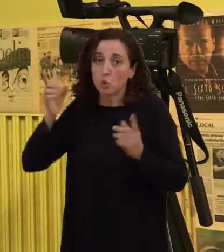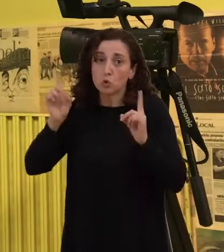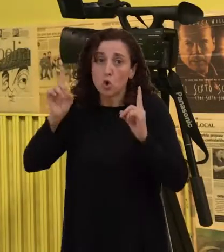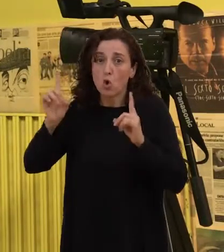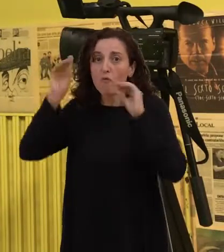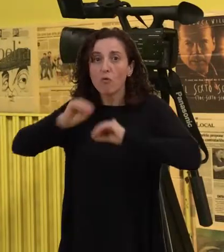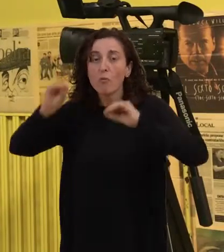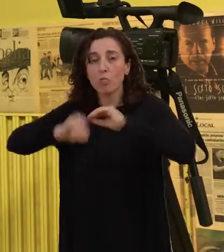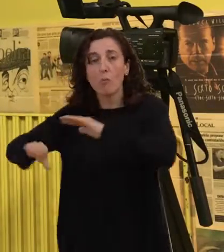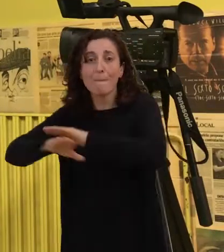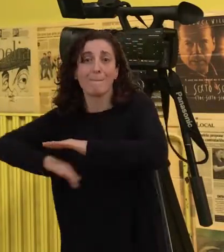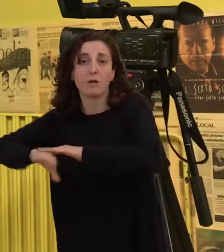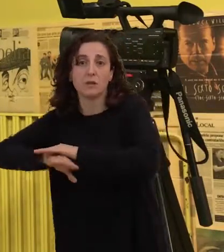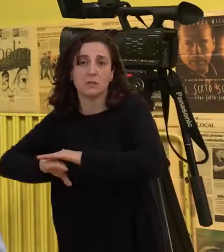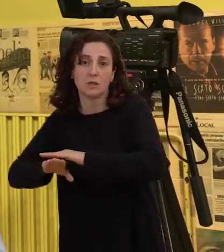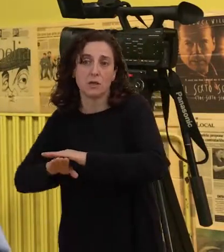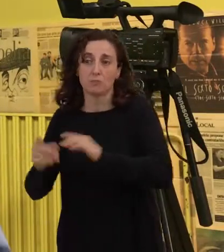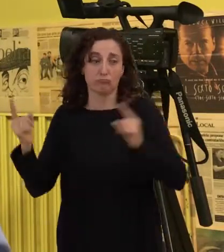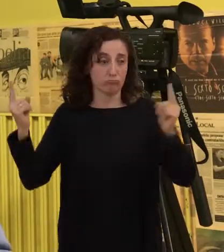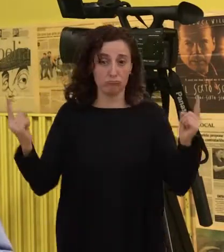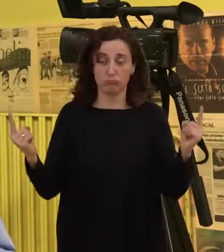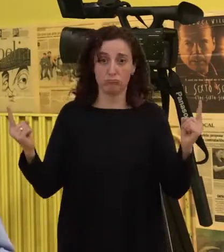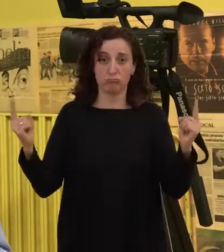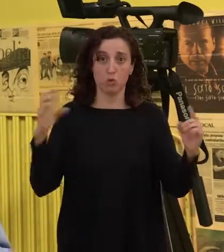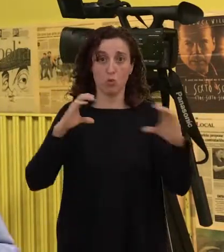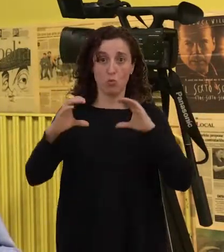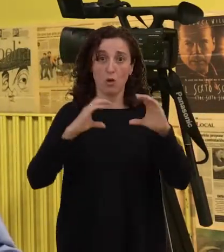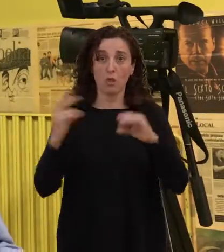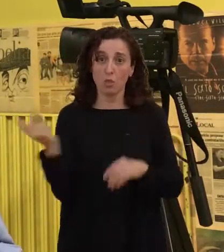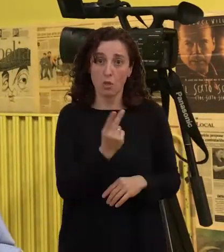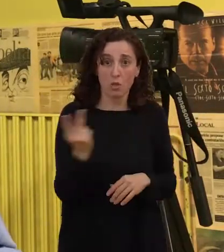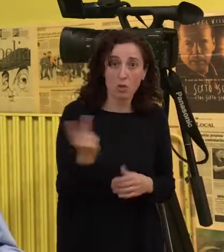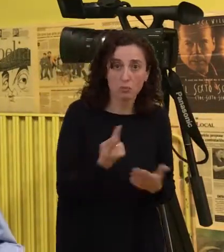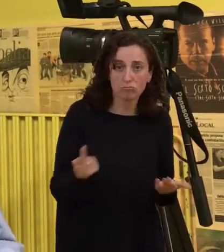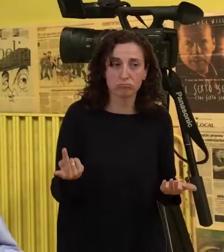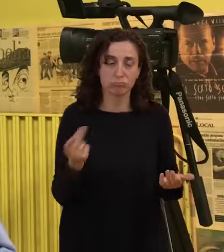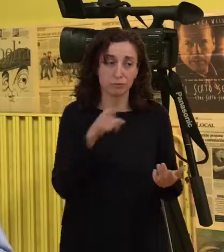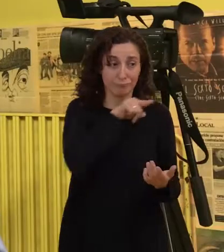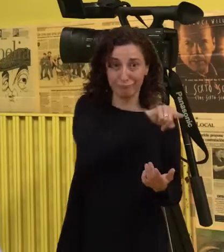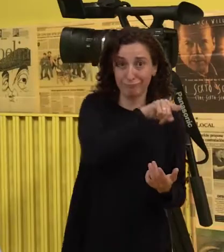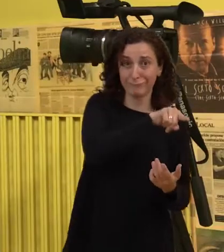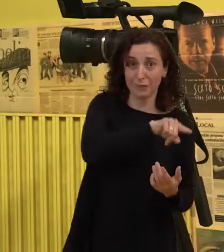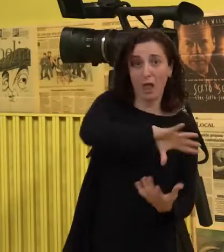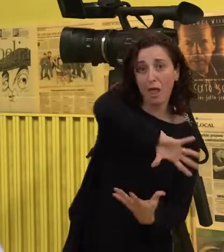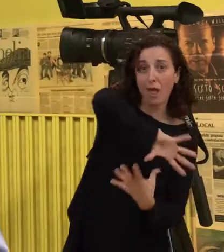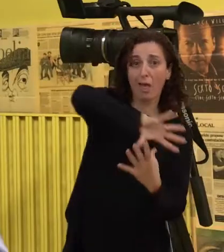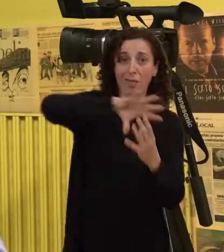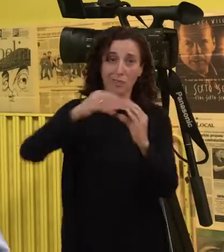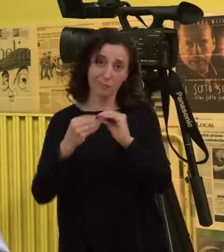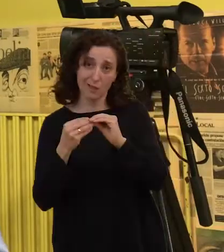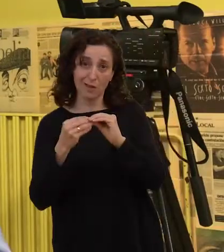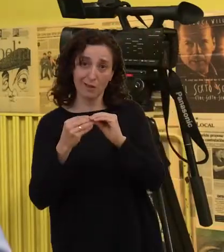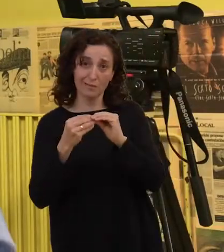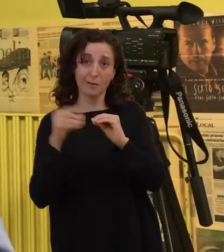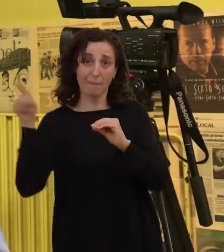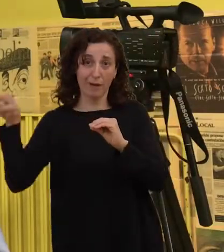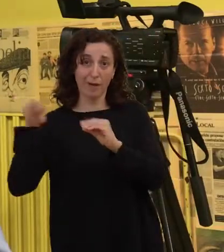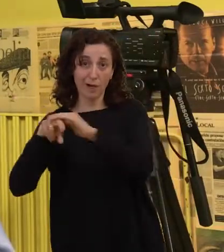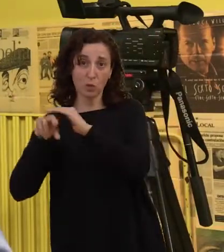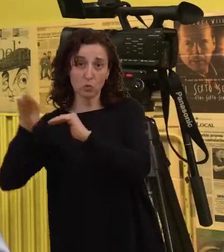primária, pois é evidente que teña que... que amoldar a súa comunicación ao que menos recursos teña.